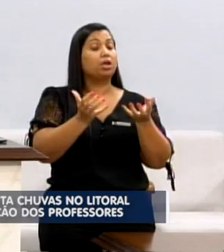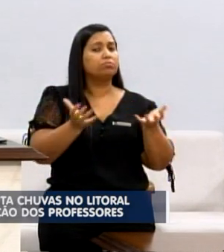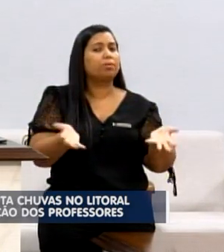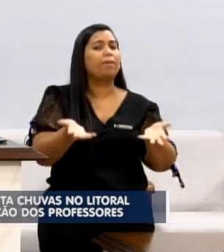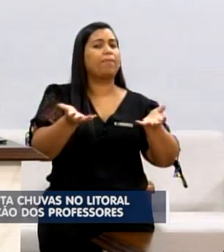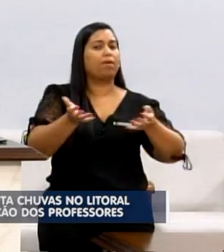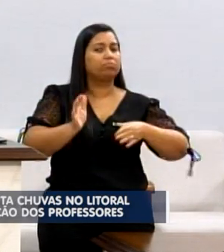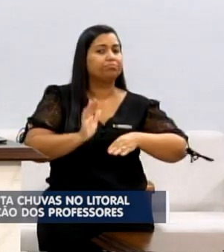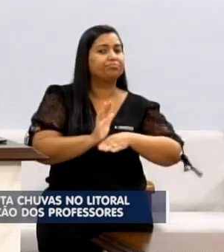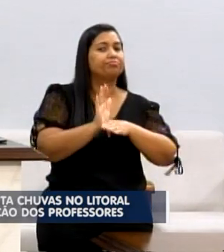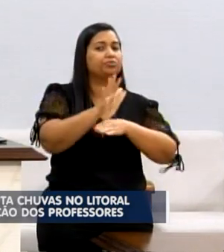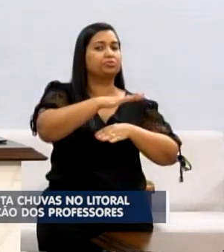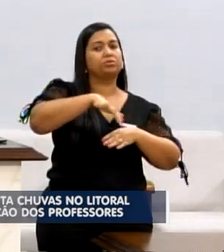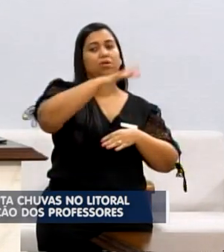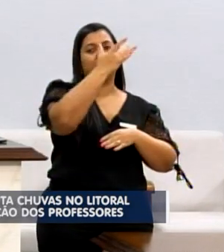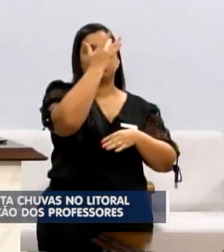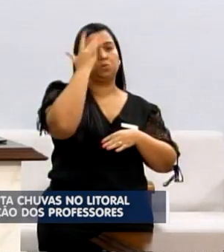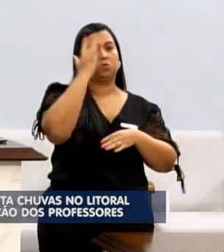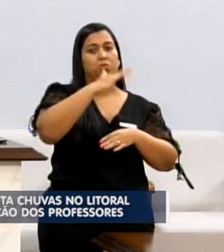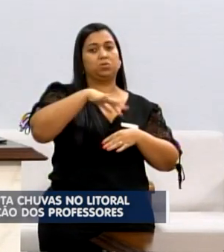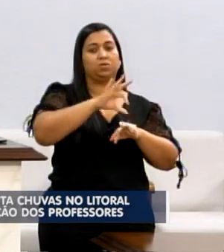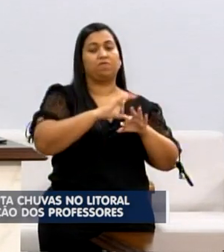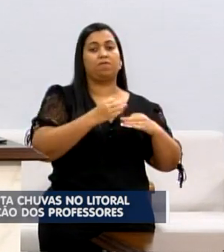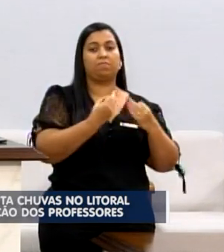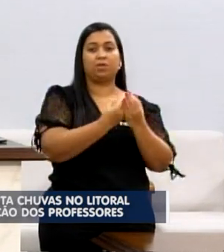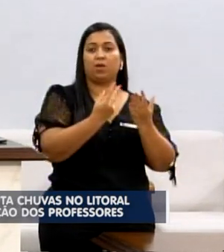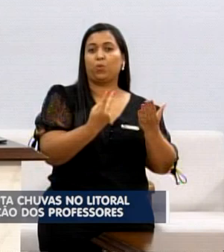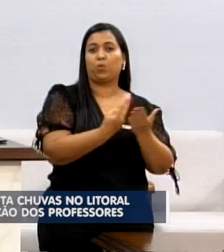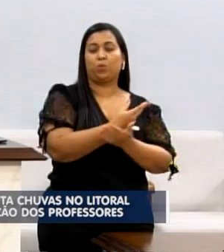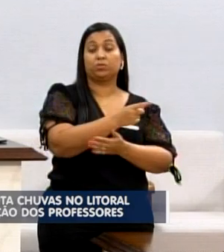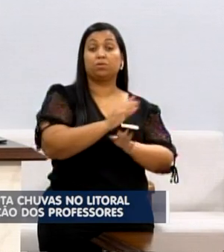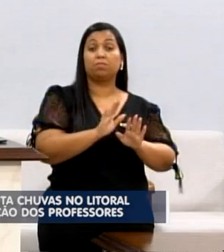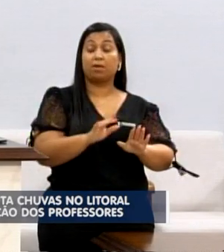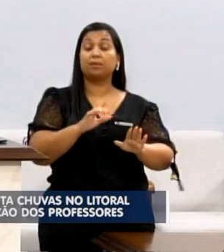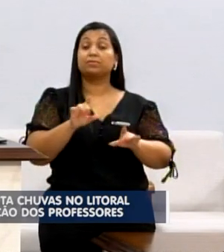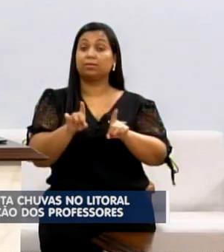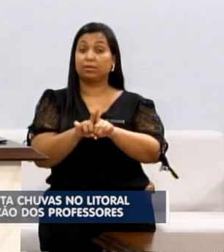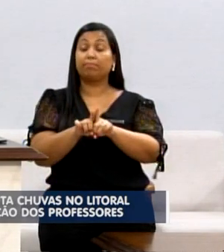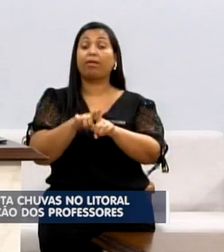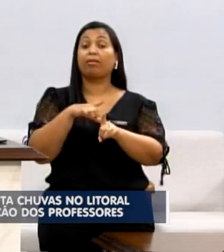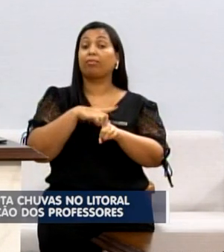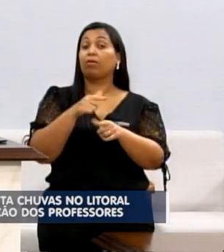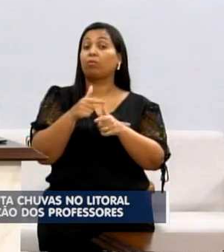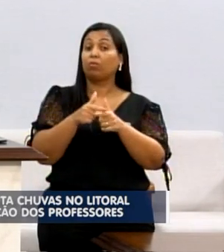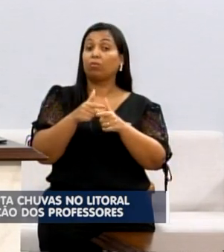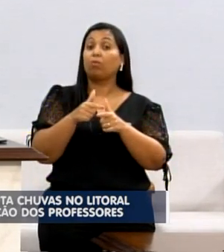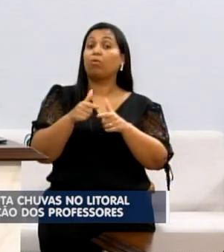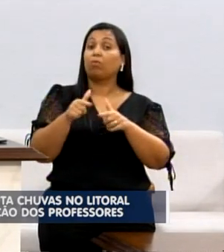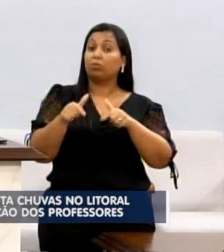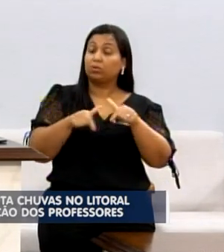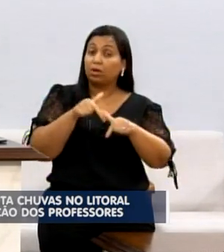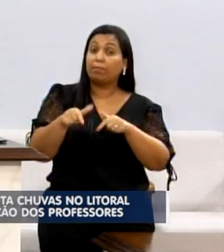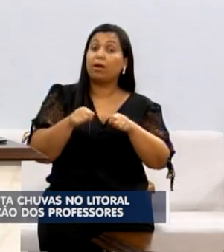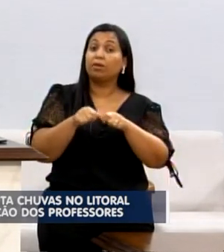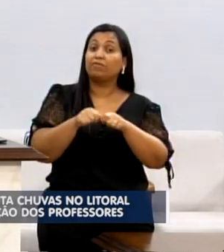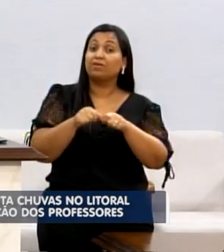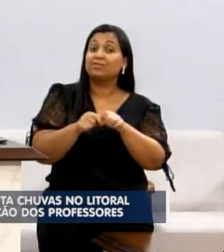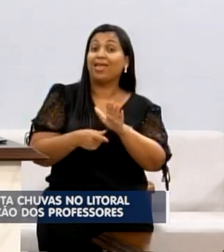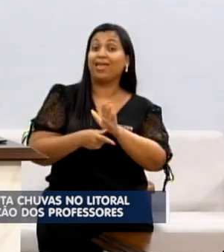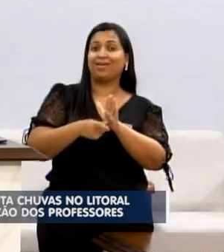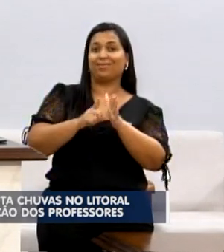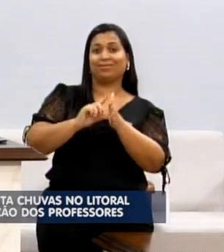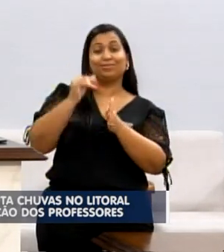lá no socorro às famílias, às vítimas, mas ali tem um trabalho também que precisa ser feito de forma preventiva